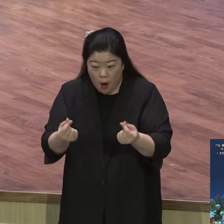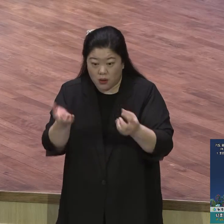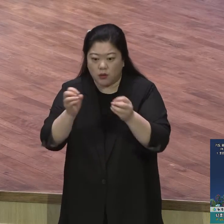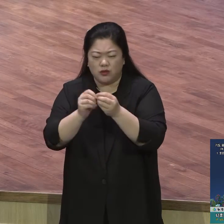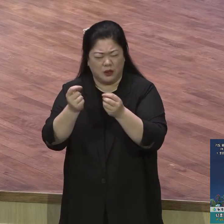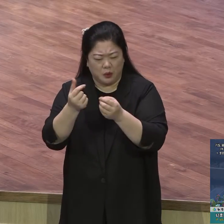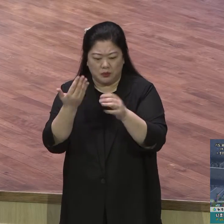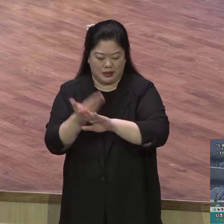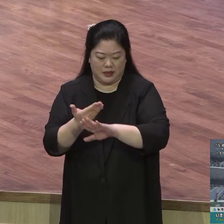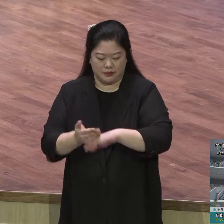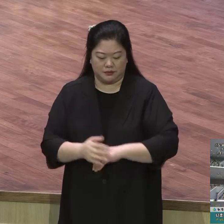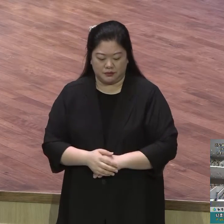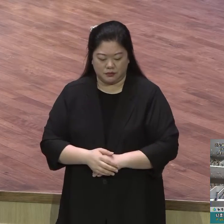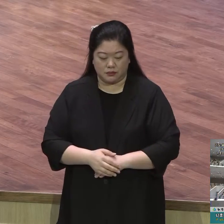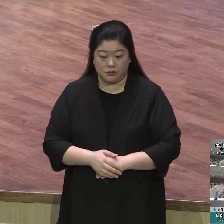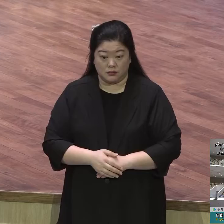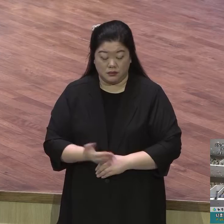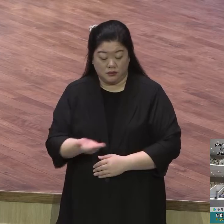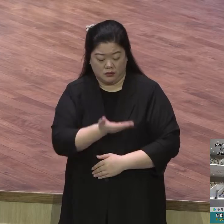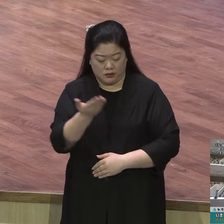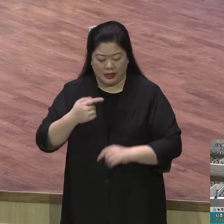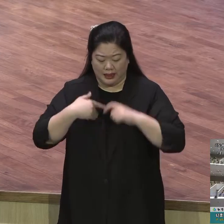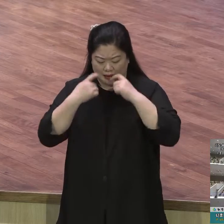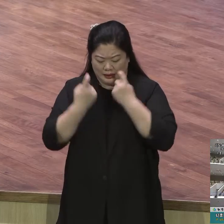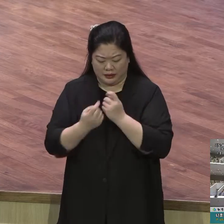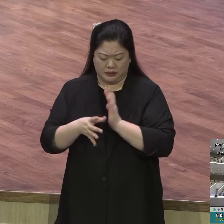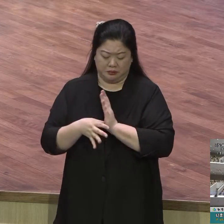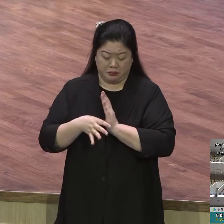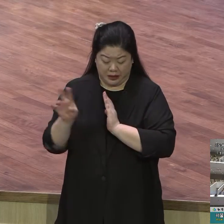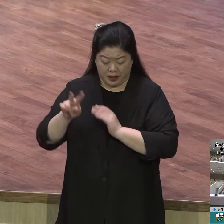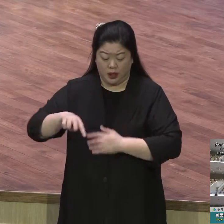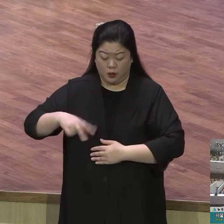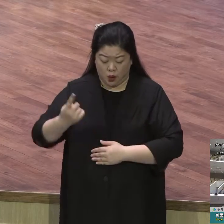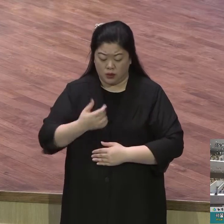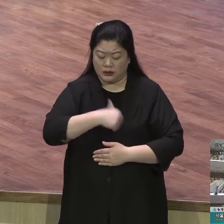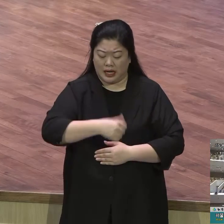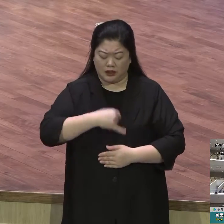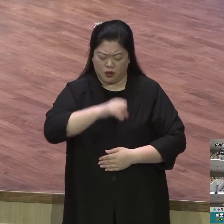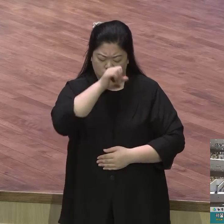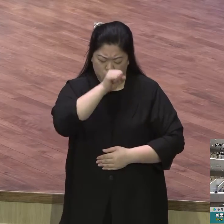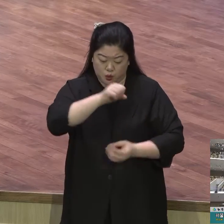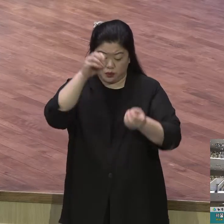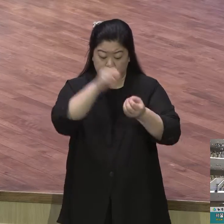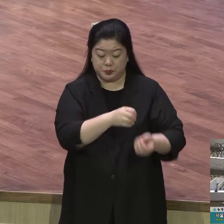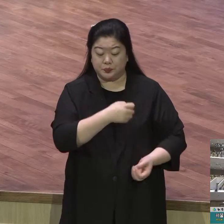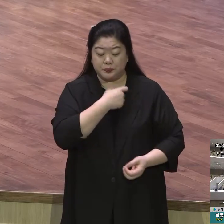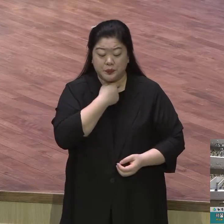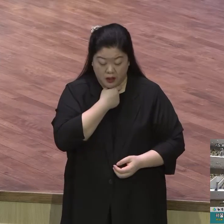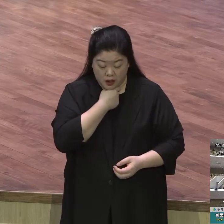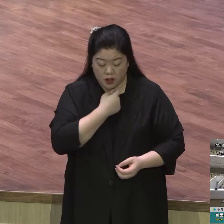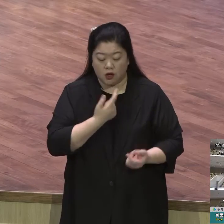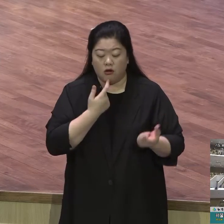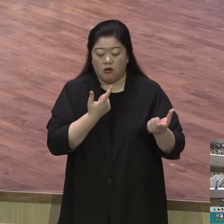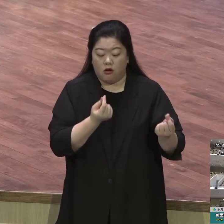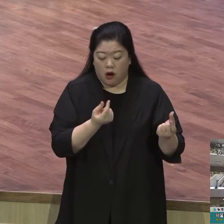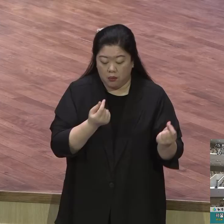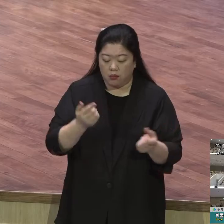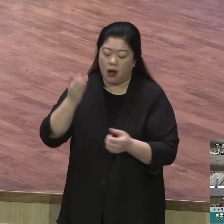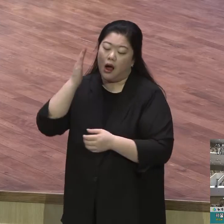악할지라도 좋은 것을 자세하게 줄 줄 알거든 하물며 너희 하늘 아버지께서 구하는 자에게